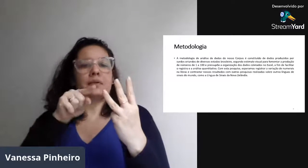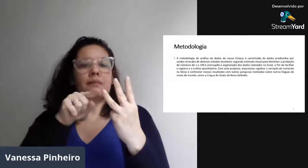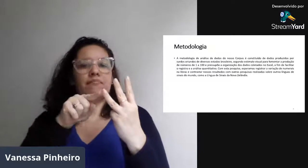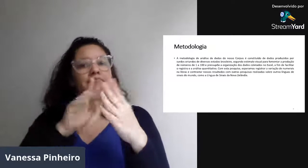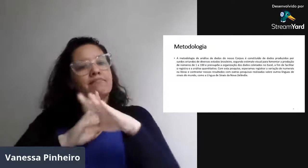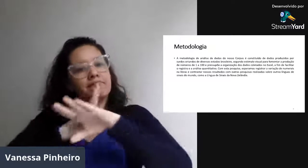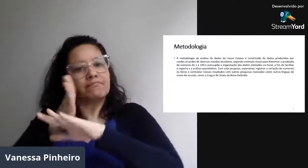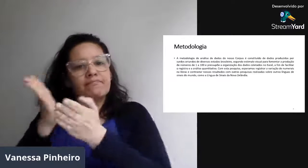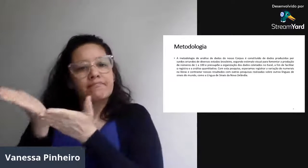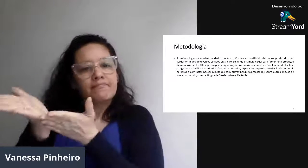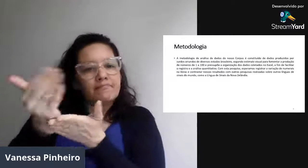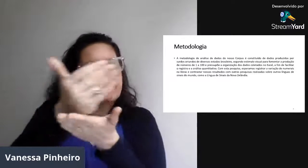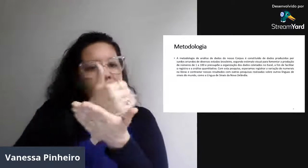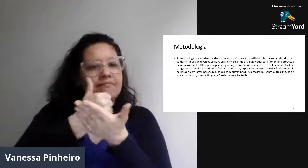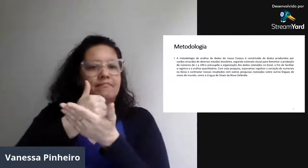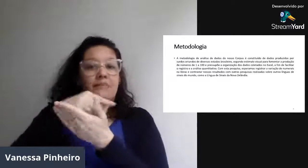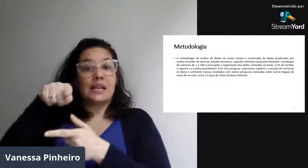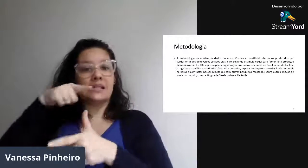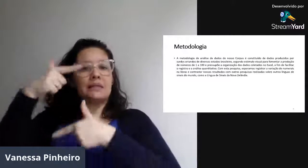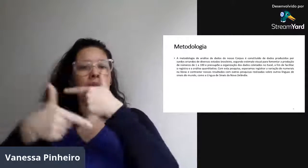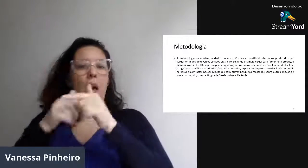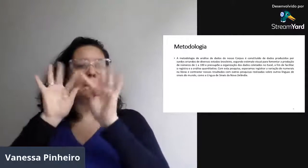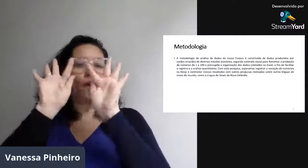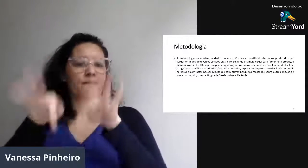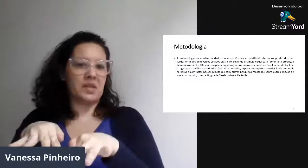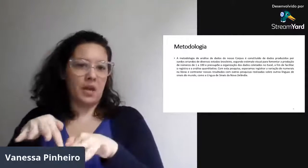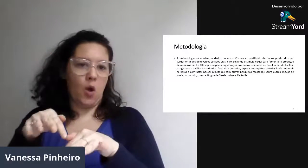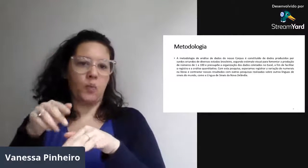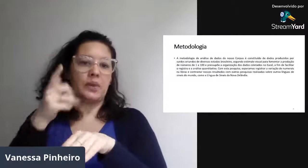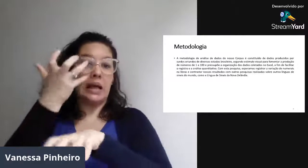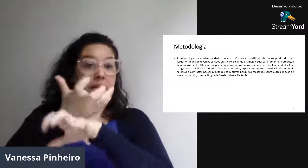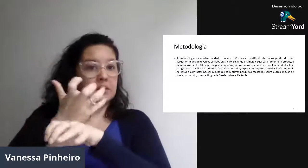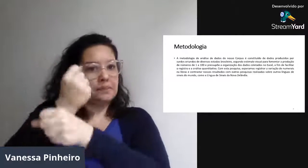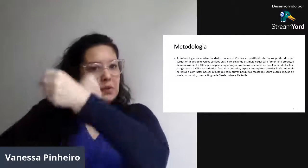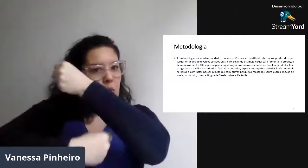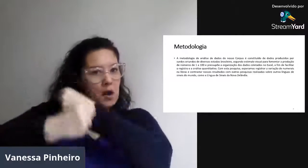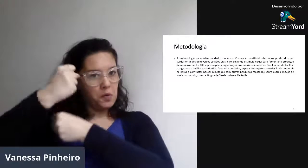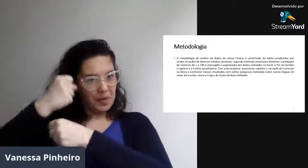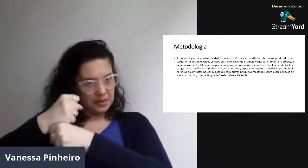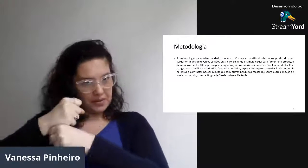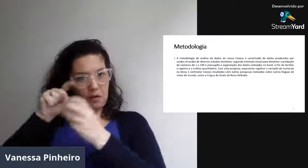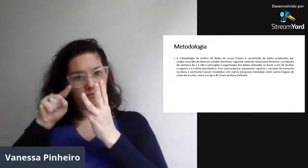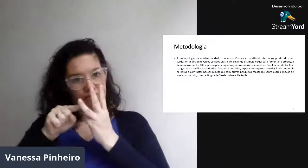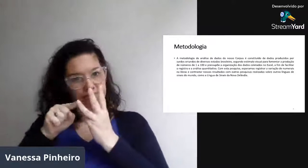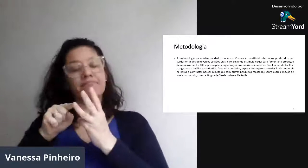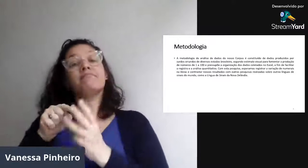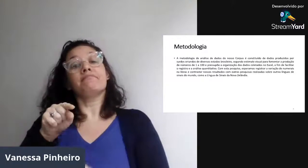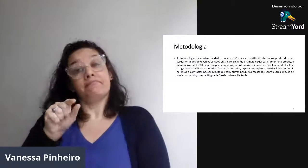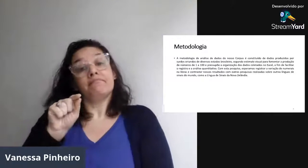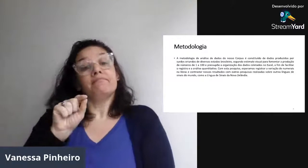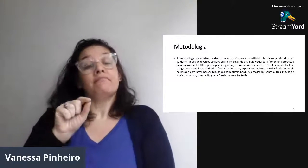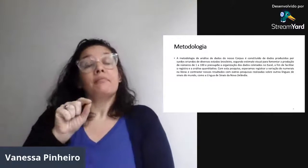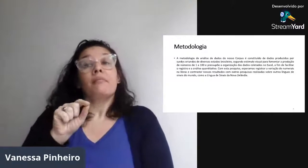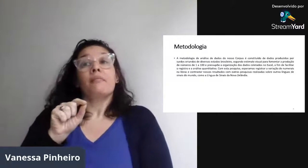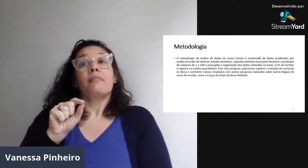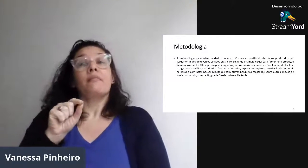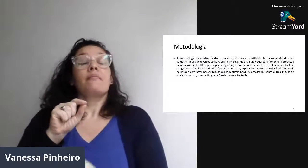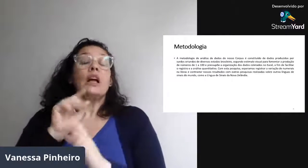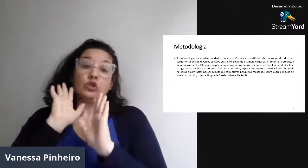Então, aí, eu aproveitei para focar e colher esse trabalho final sobre a disciplina do ano passado, em numerais.